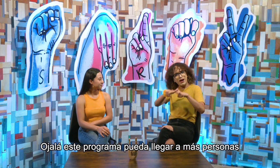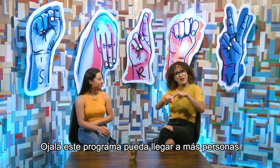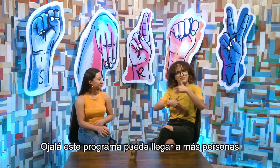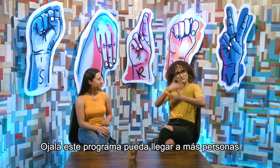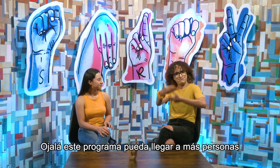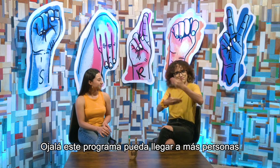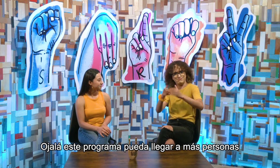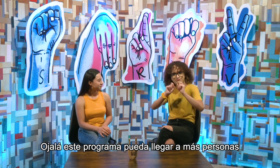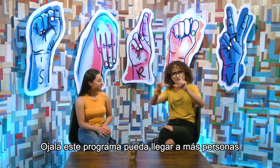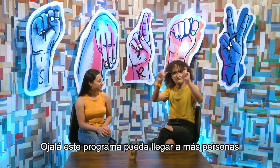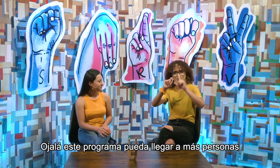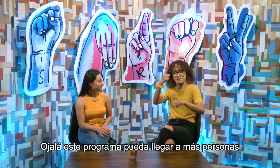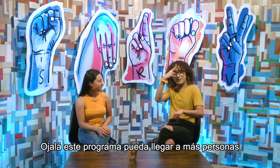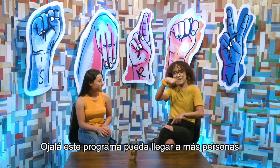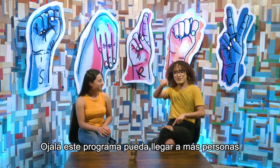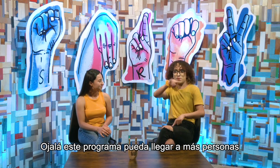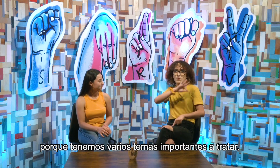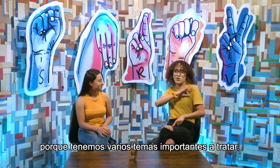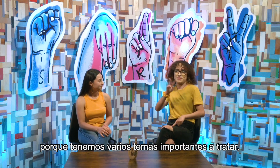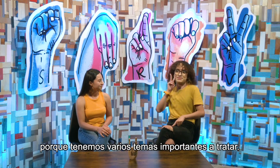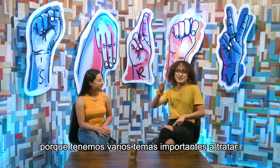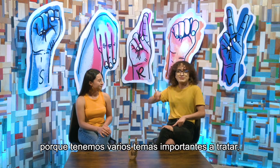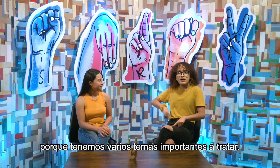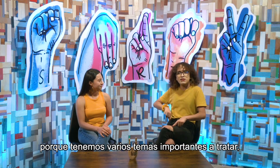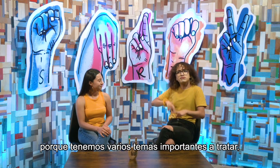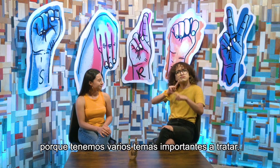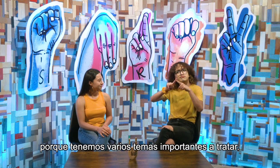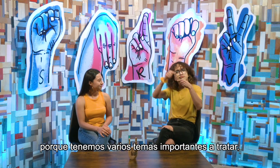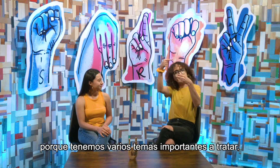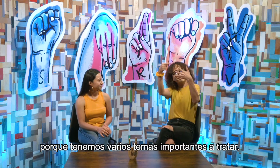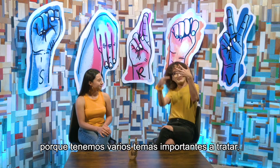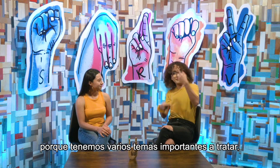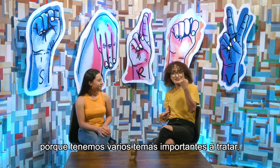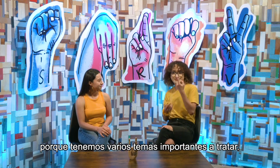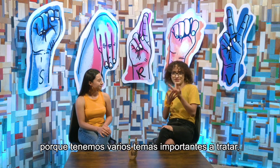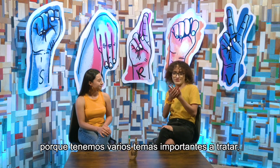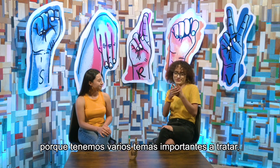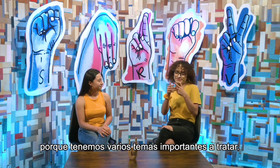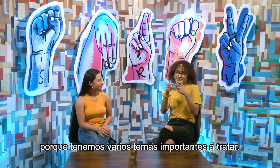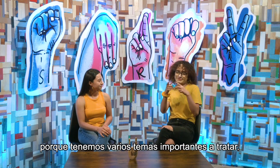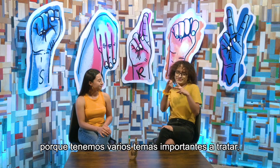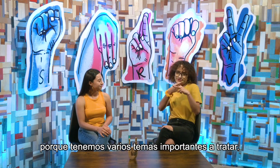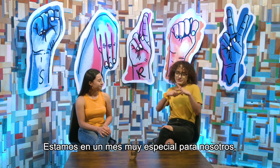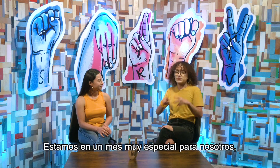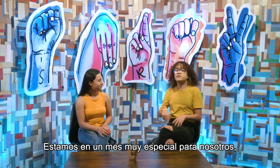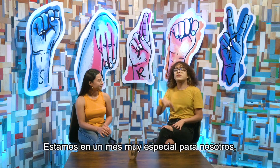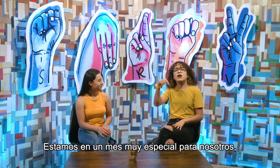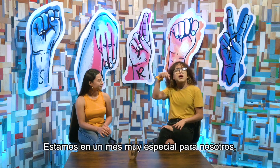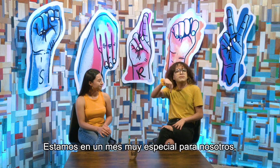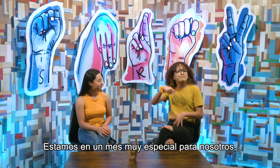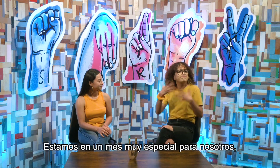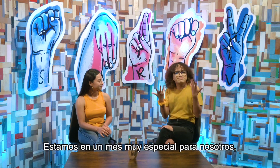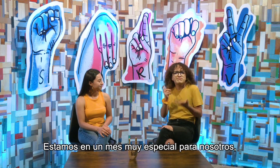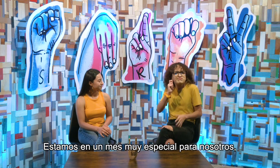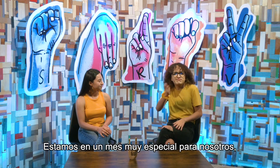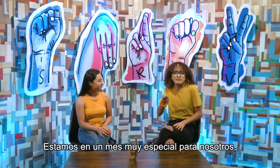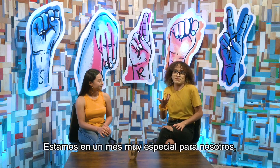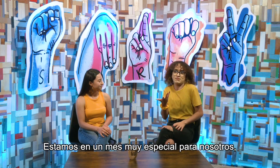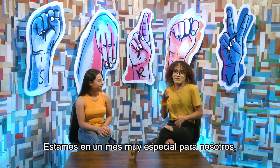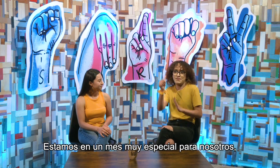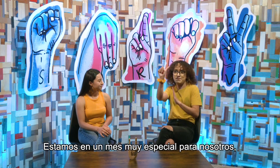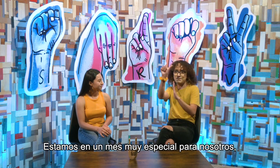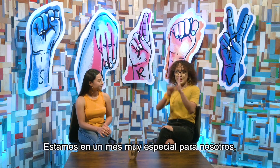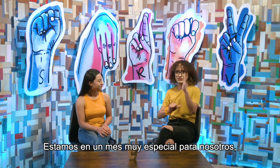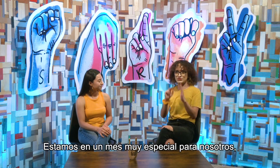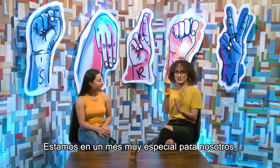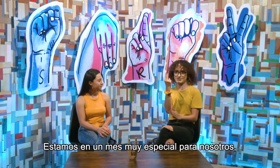Ojalá este programa pueda llegar a más personas porque tenemos varios temas importantes a tratar. Estamos en un mes muy